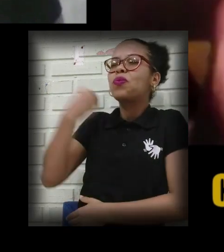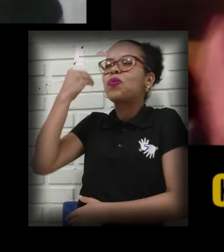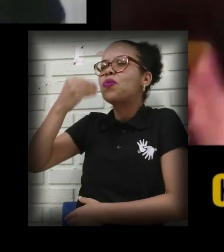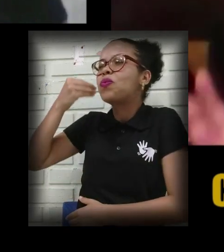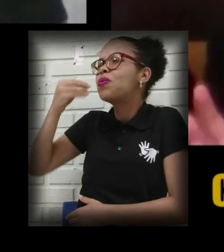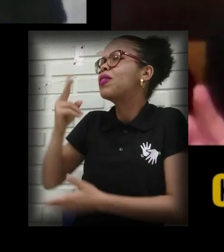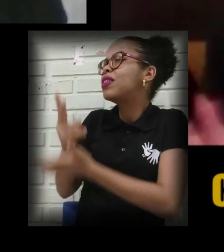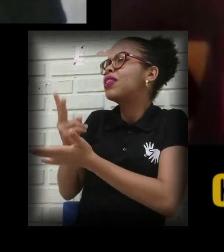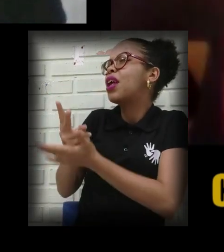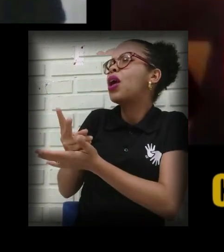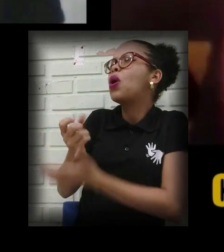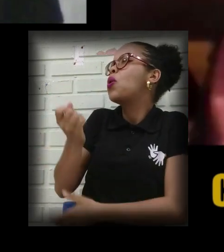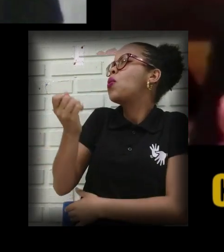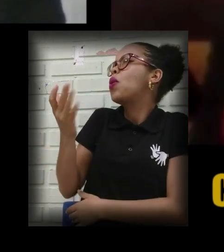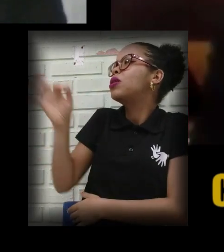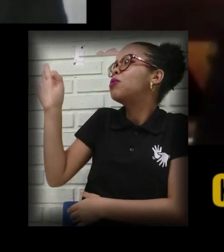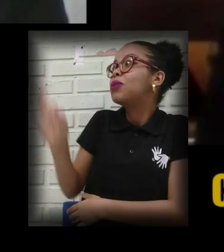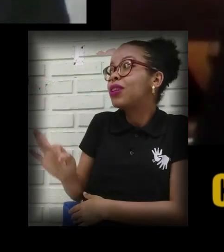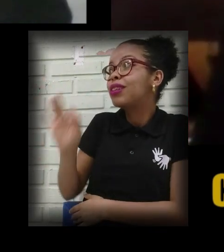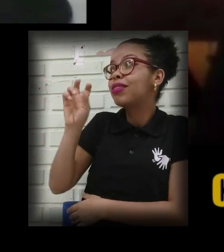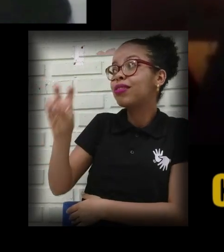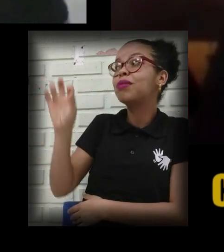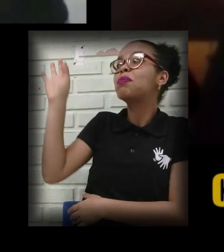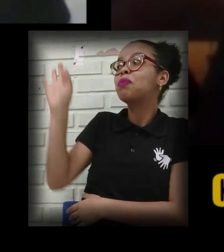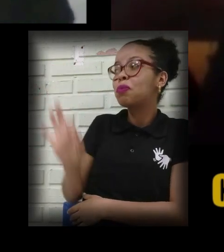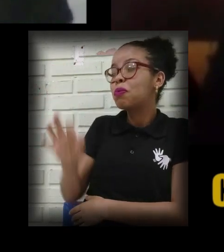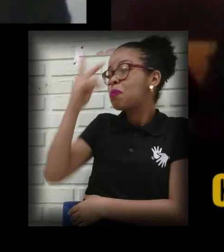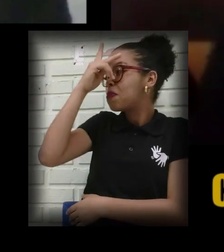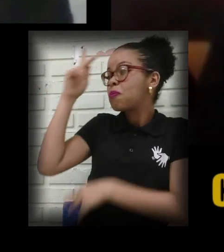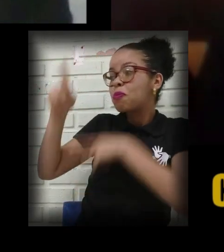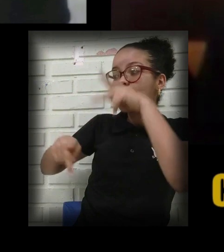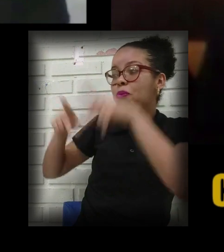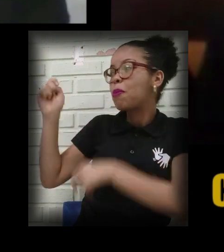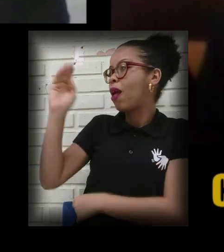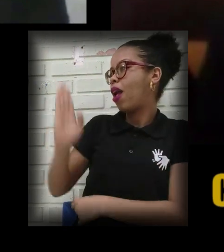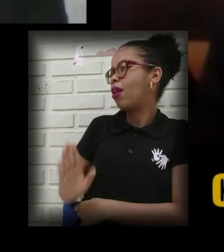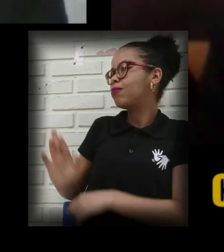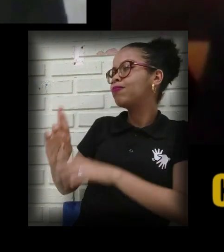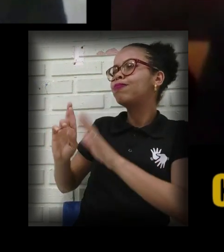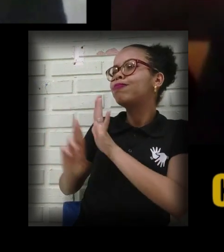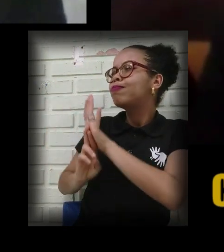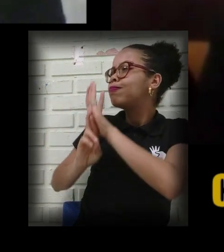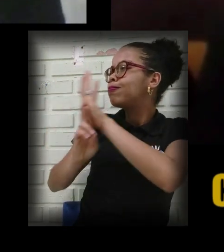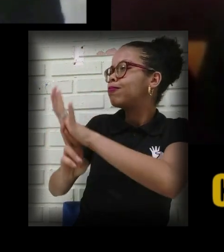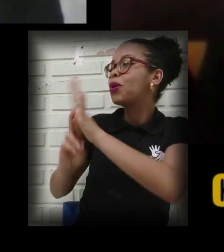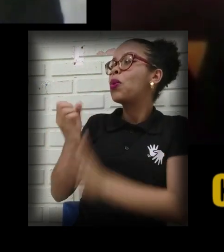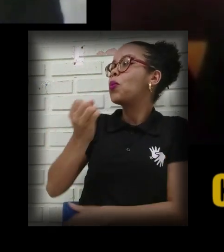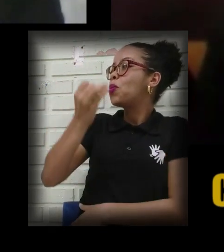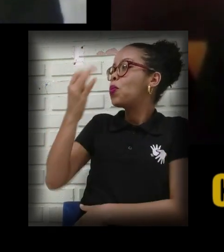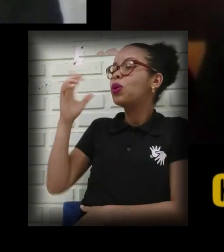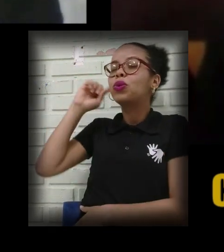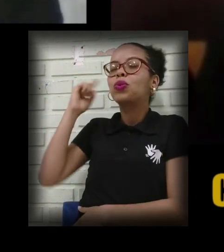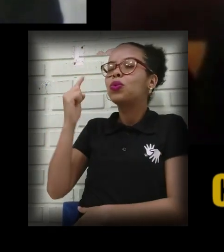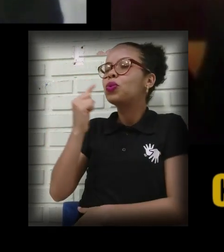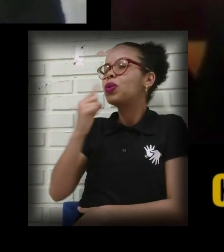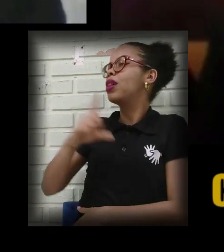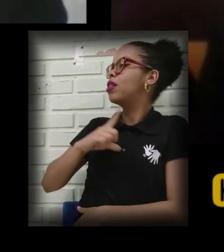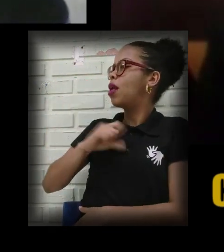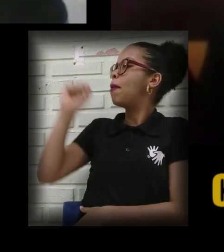porcento? 5% da população brasileira, representa a quantidade de surdos que existe no Brasil, representa,